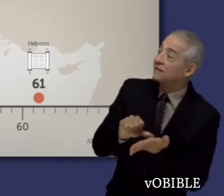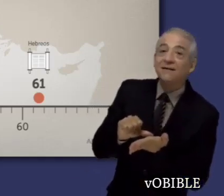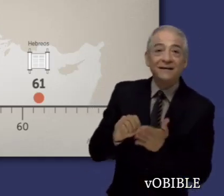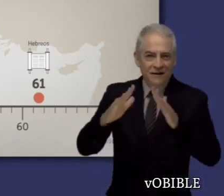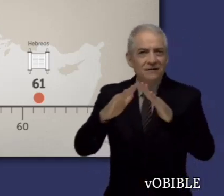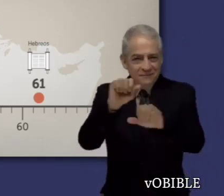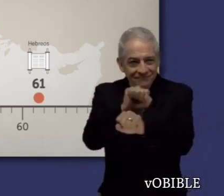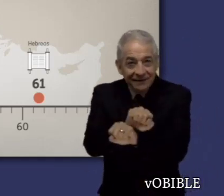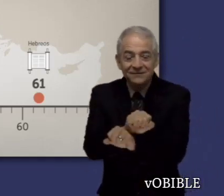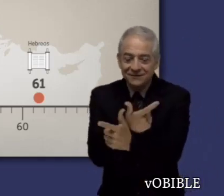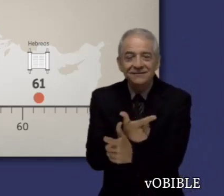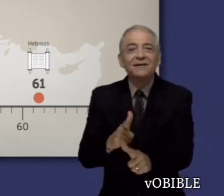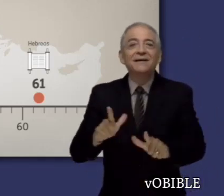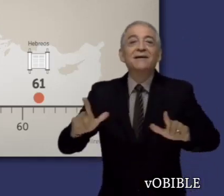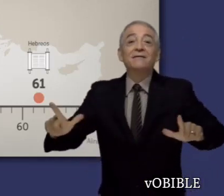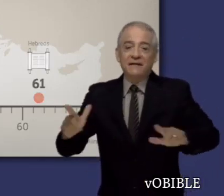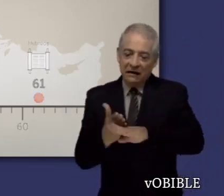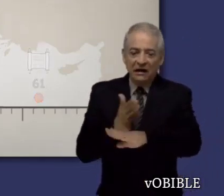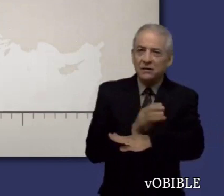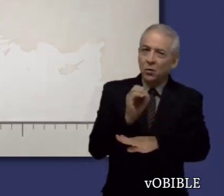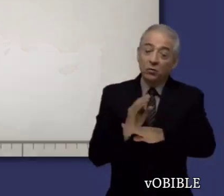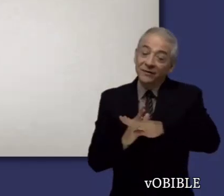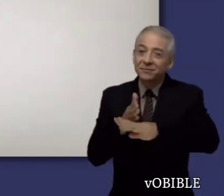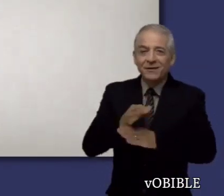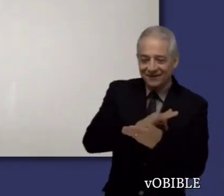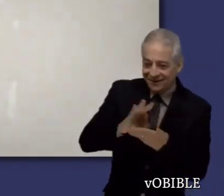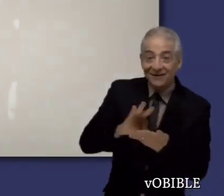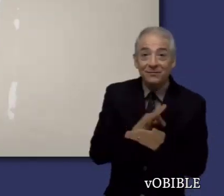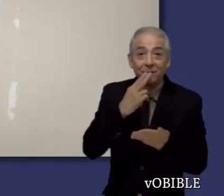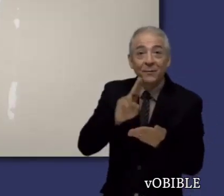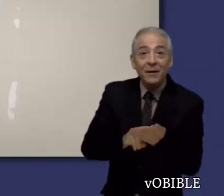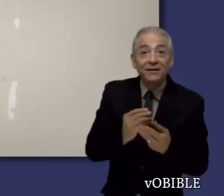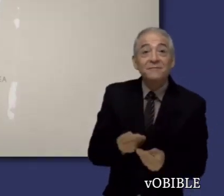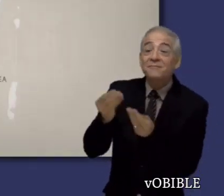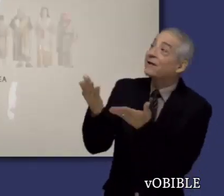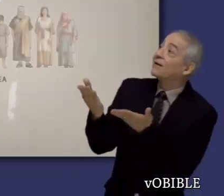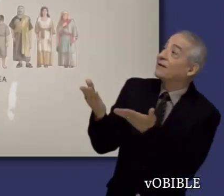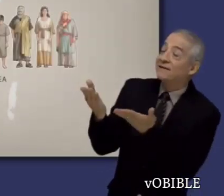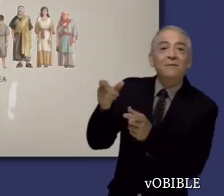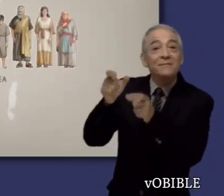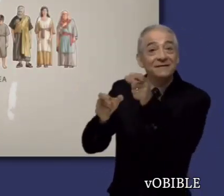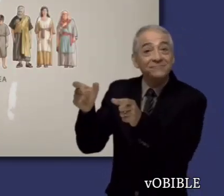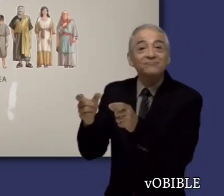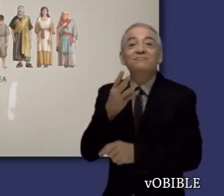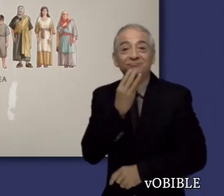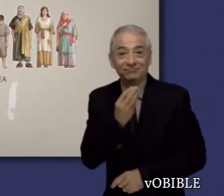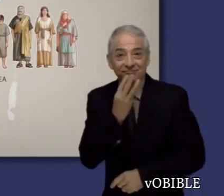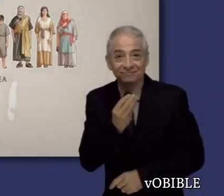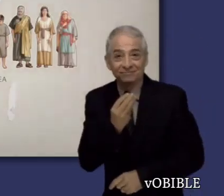poco después. El contenido de la carta indica que iba dirigida a los cristianos hebreos que vivían en Judea.